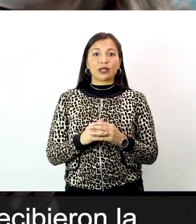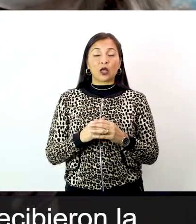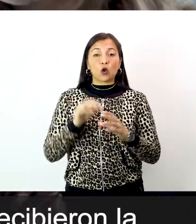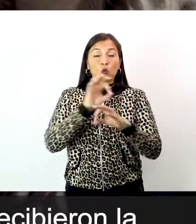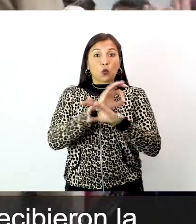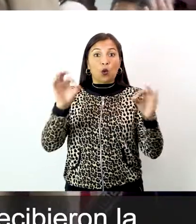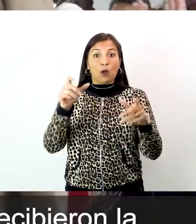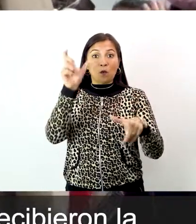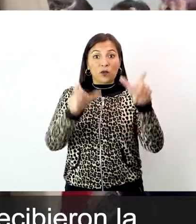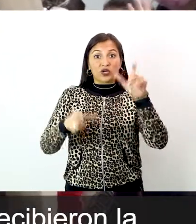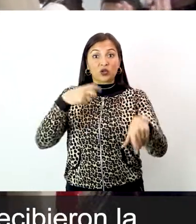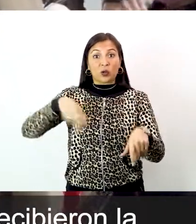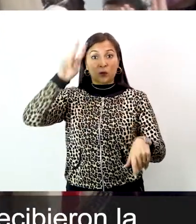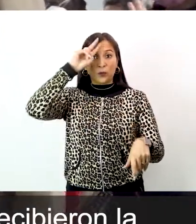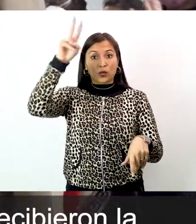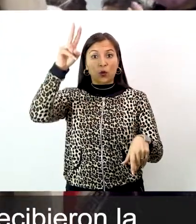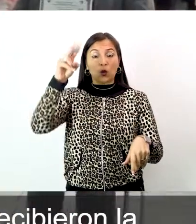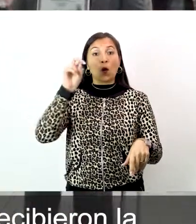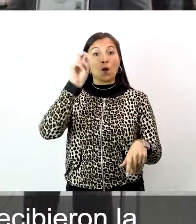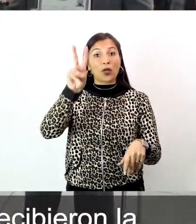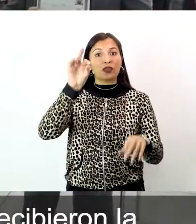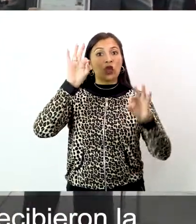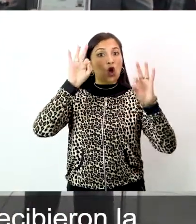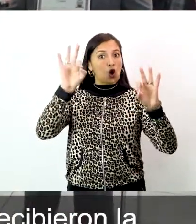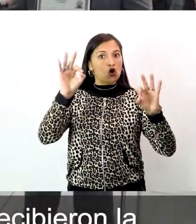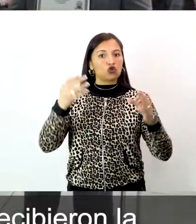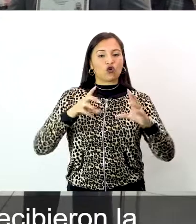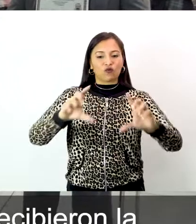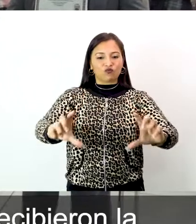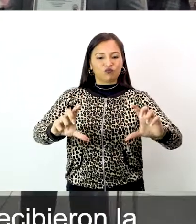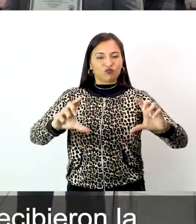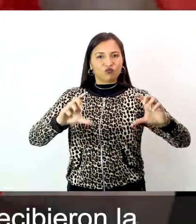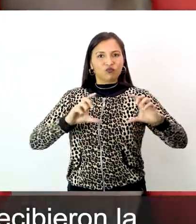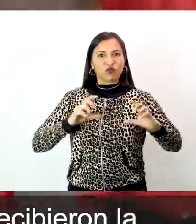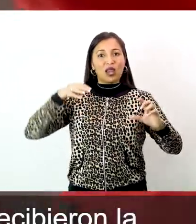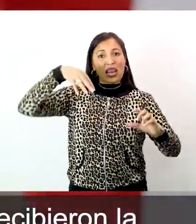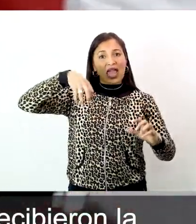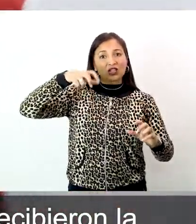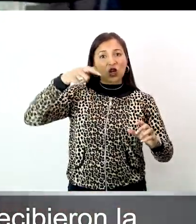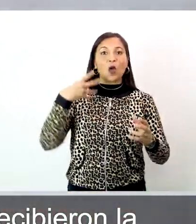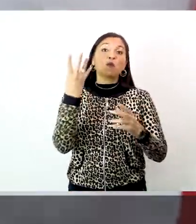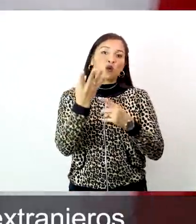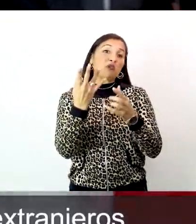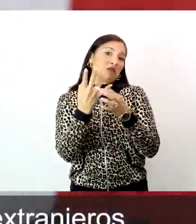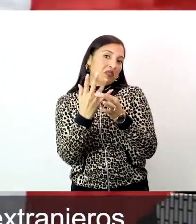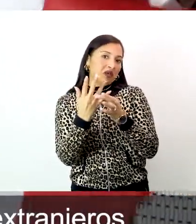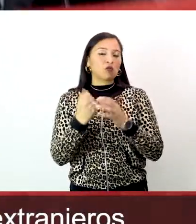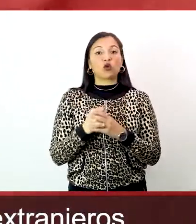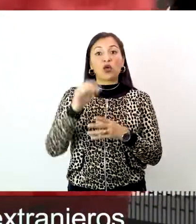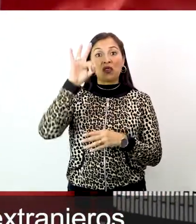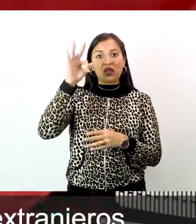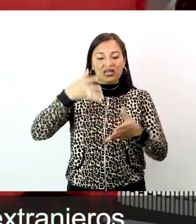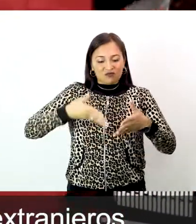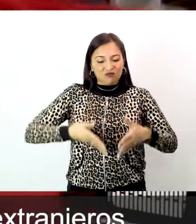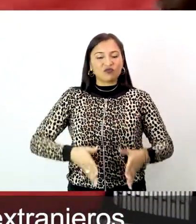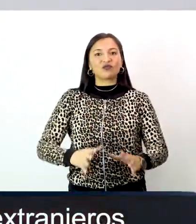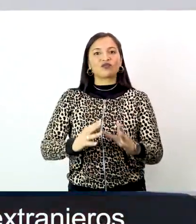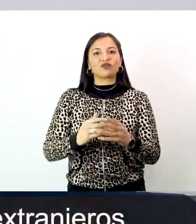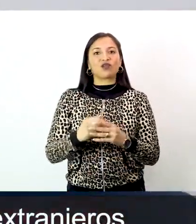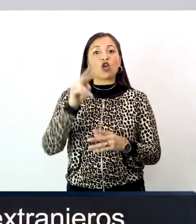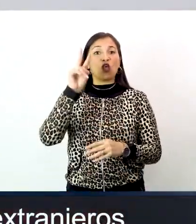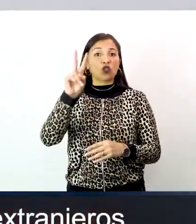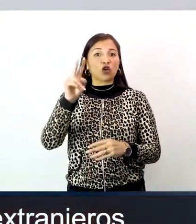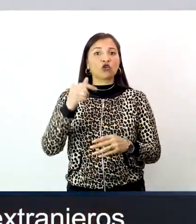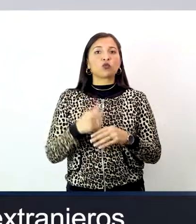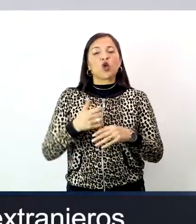nuevos ciudadanos peruanos, 28 recibieron la nacionalidad por matrimonio, 3 por naturalización y